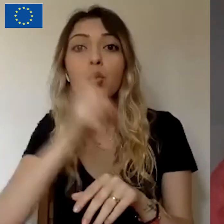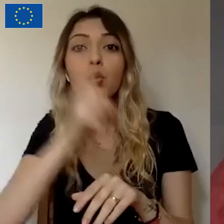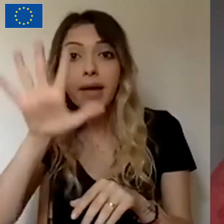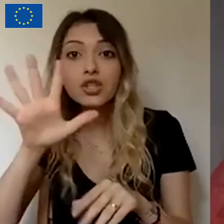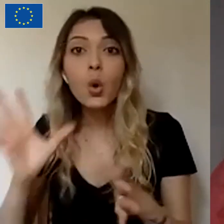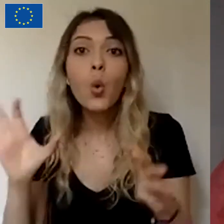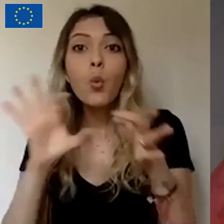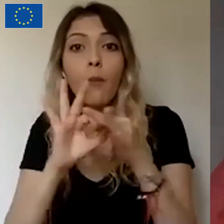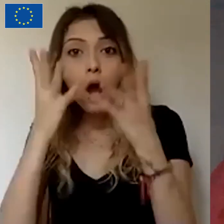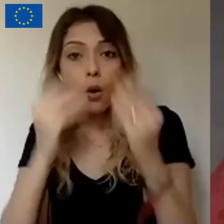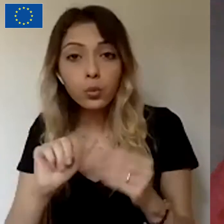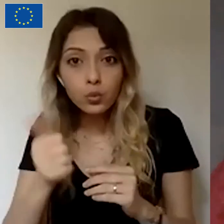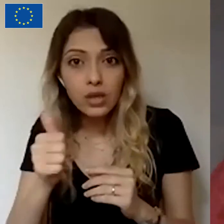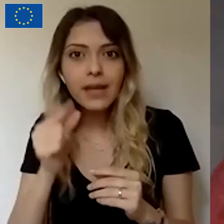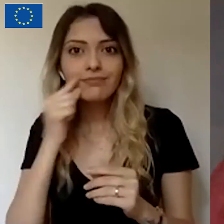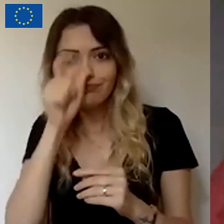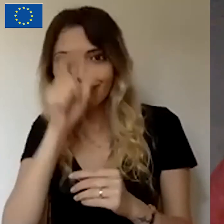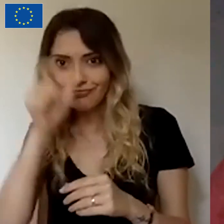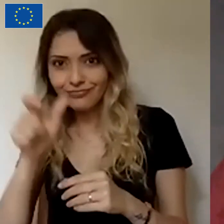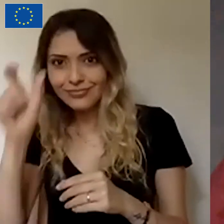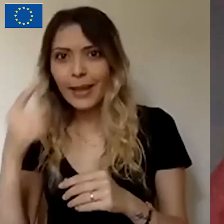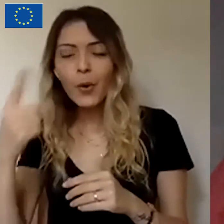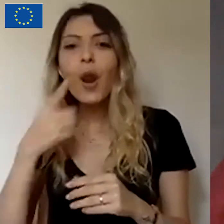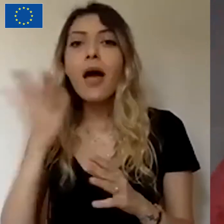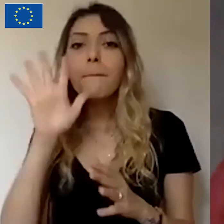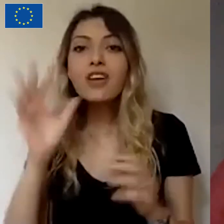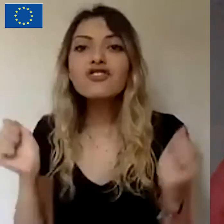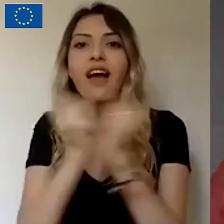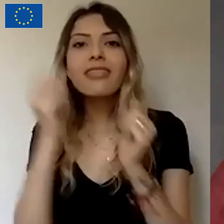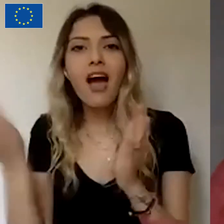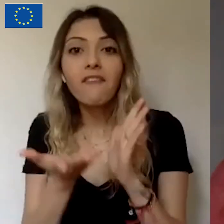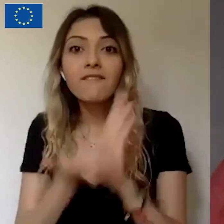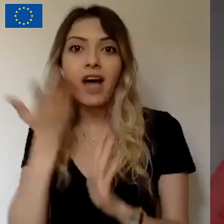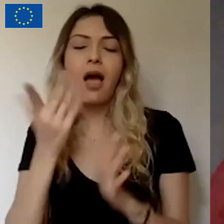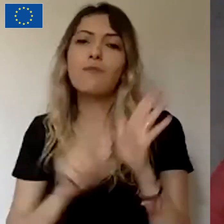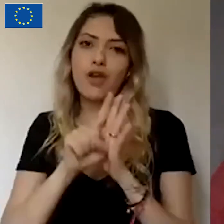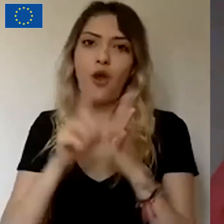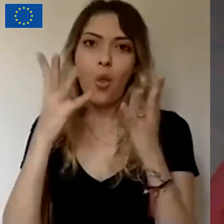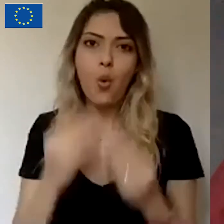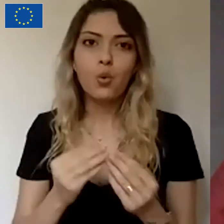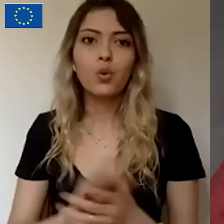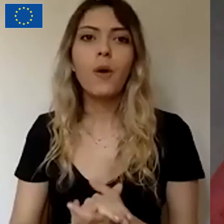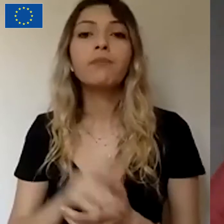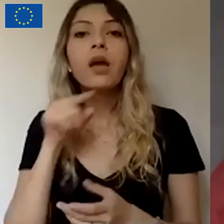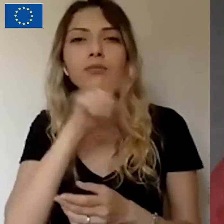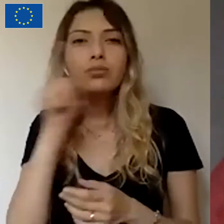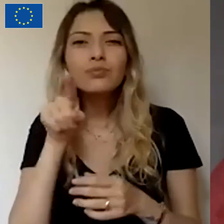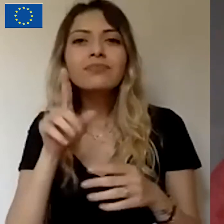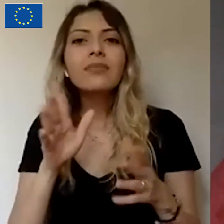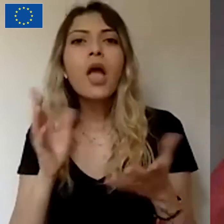Burada tabii ki ilk başta kitlesel fonlama dediğimiz kitle sizin kendi kitleniz. Bu kitleyi bir hareketlendirmek gerekiyor.